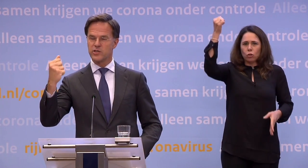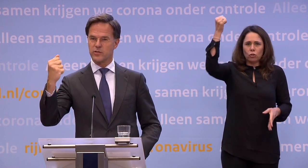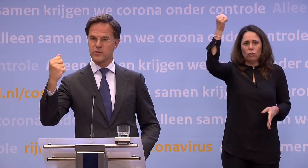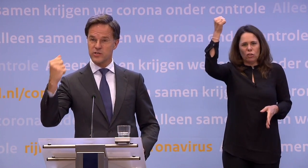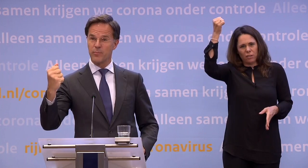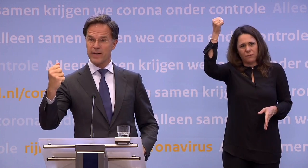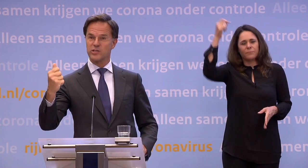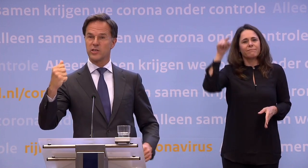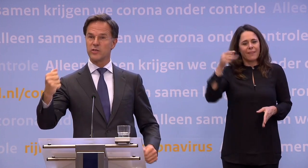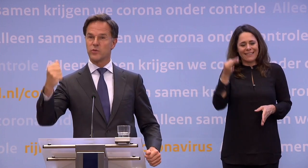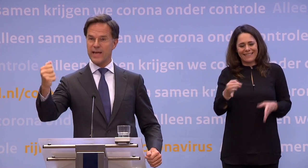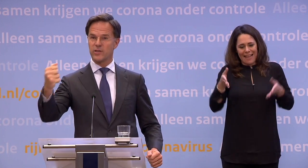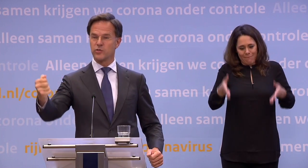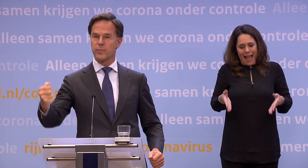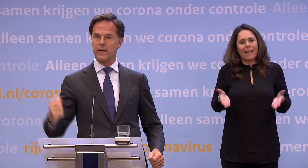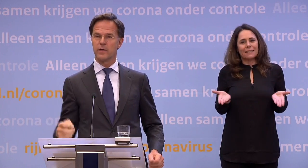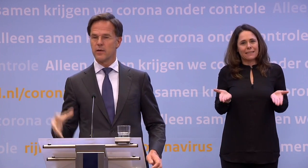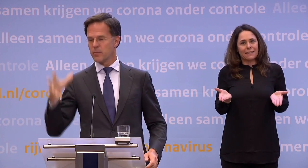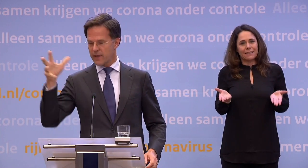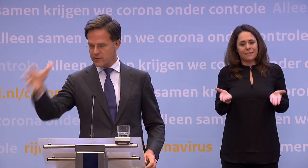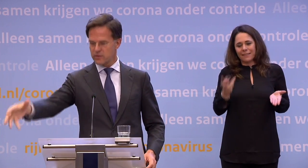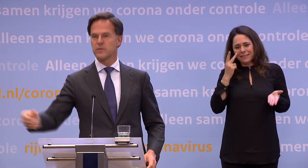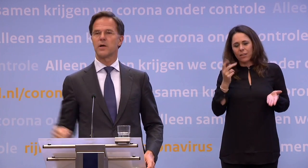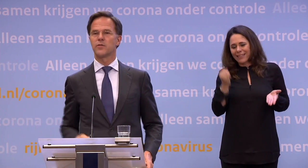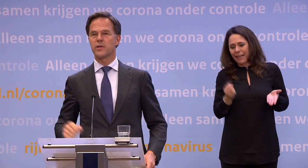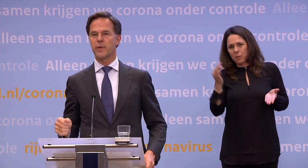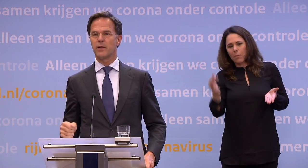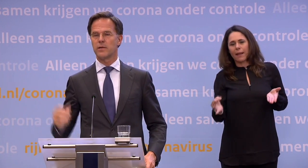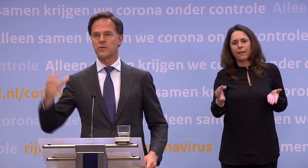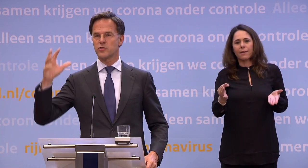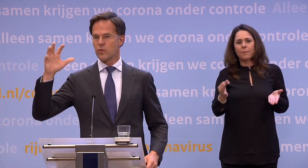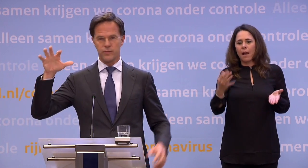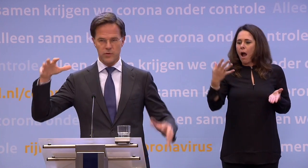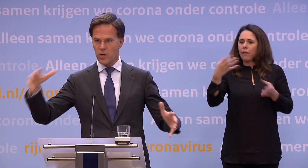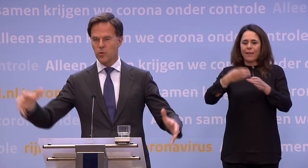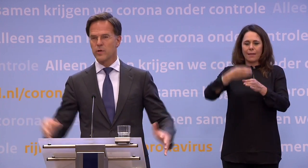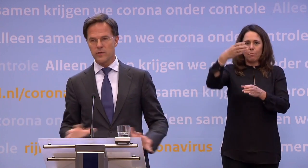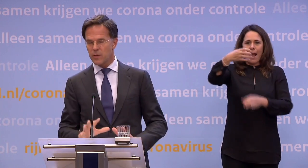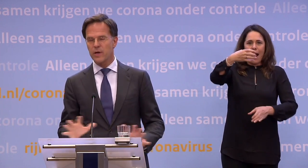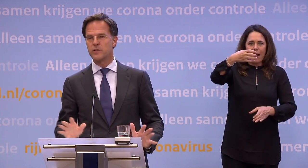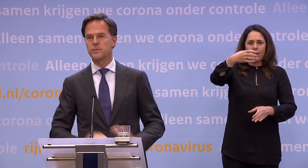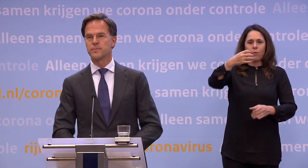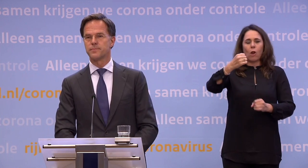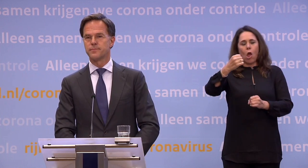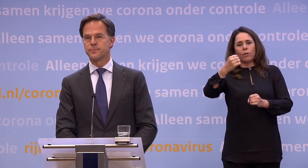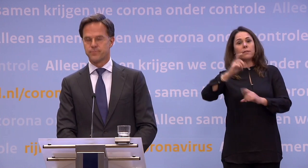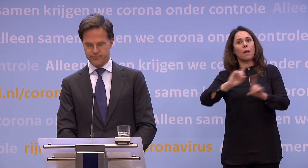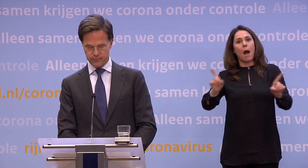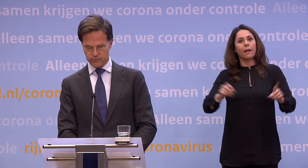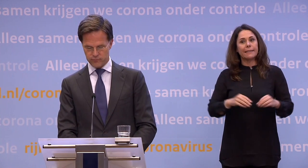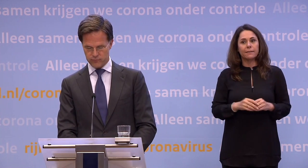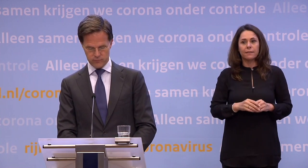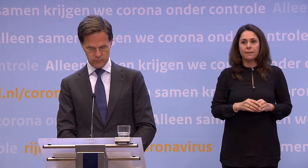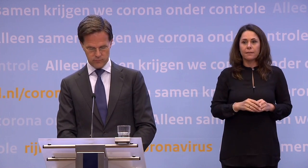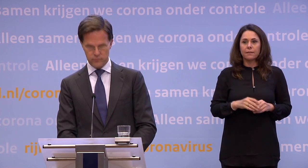hangt... ...dan is dat een staanplaats die gezien wordt echt als een plek. Maar je hand aan de paal of leunen op een ander, dat mag niet. Oké, dus